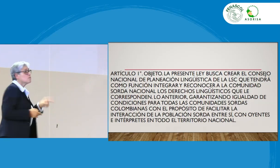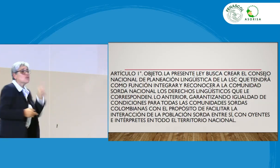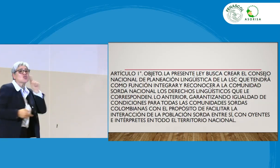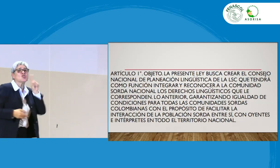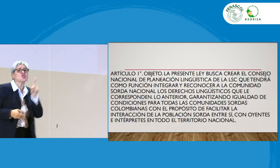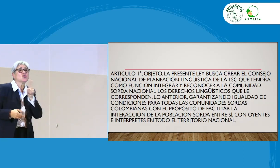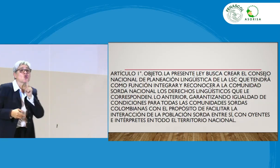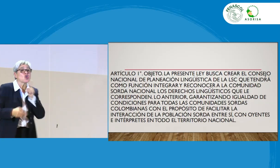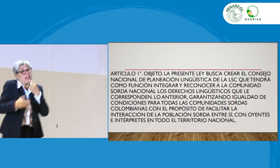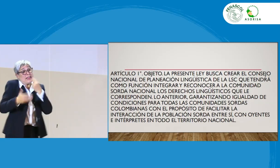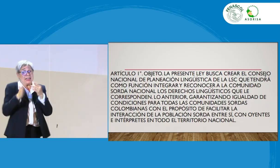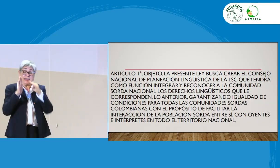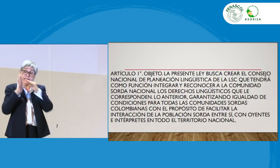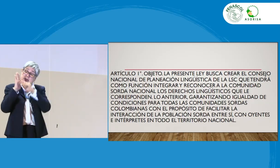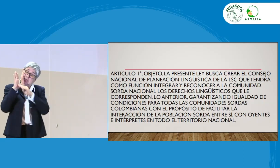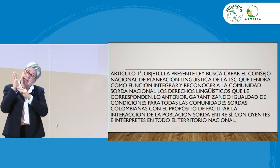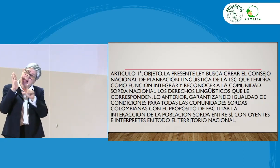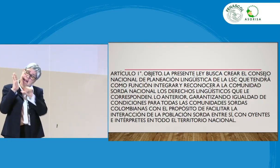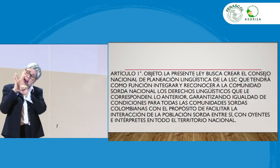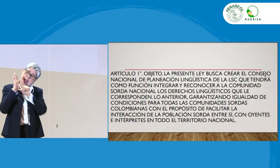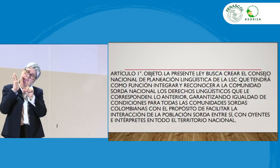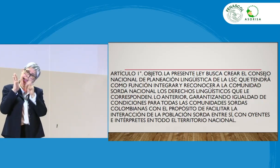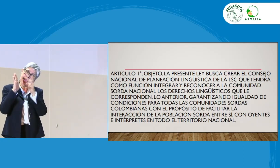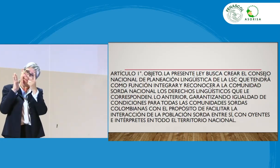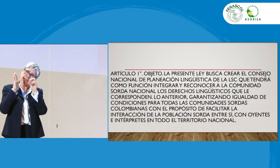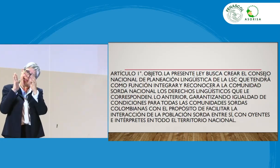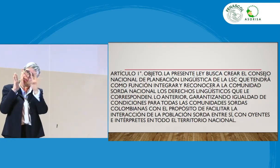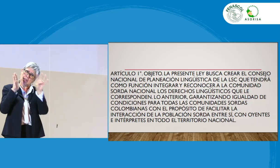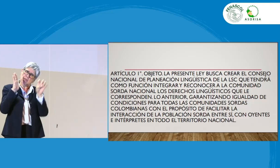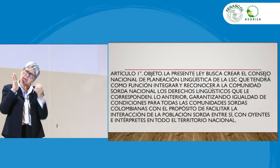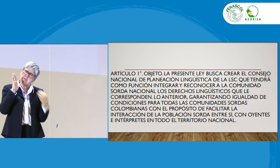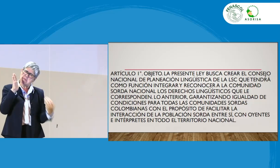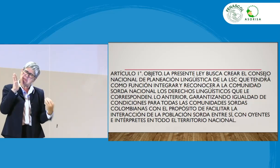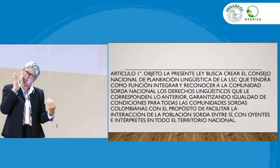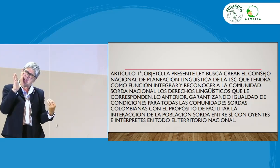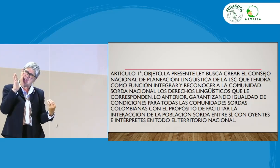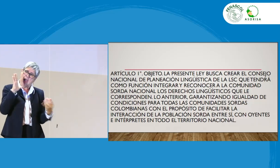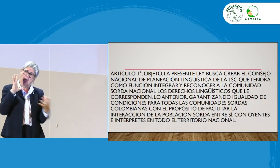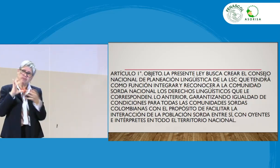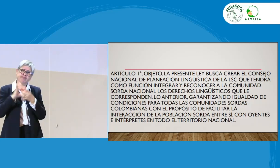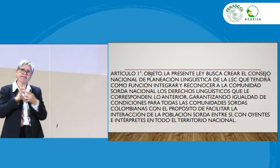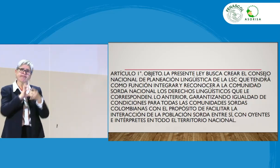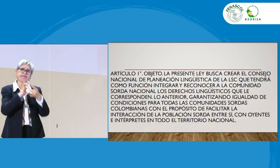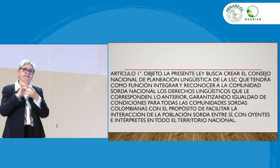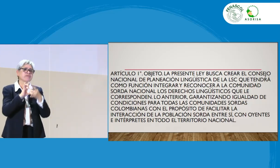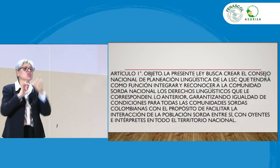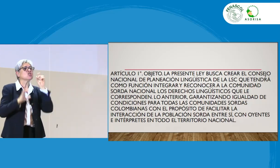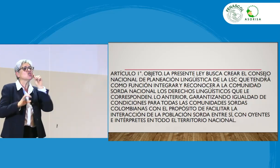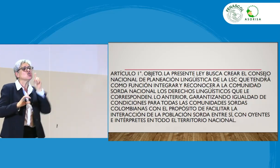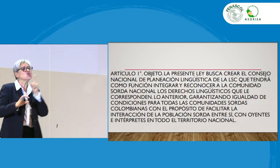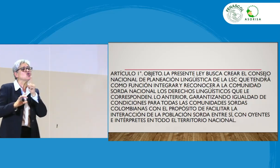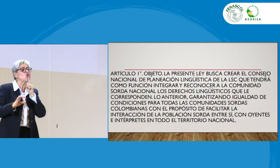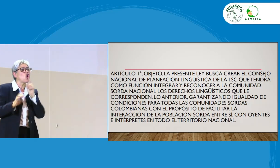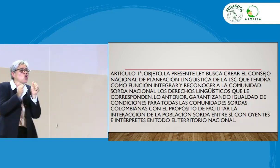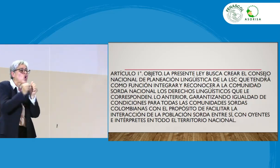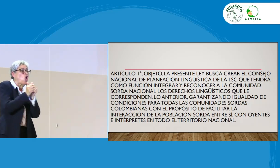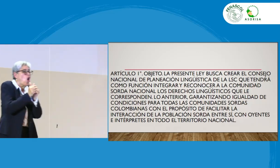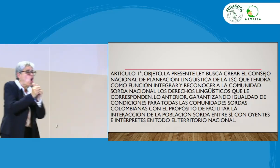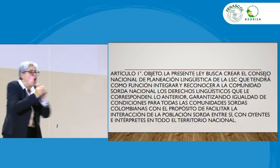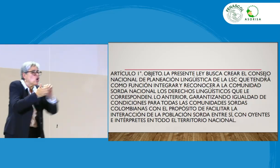Claro. Dentro de esta ley, la 2049, pensamos, ¿para qué? ¿Para qué es esto? Porque es importante la